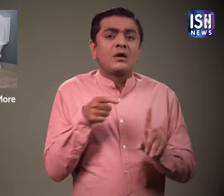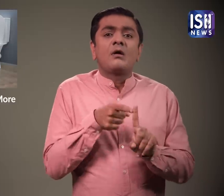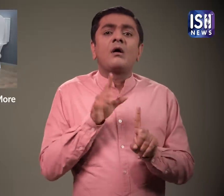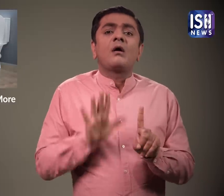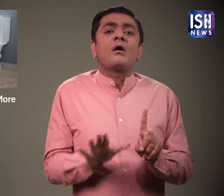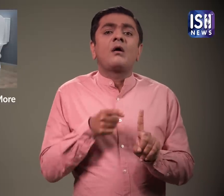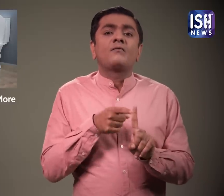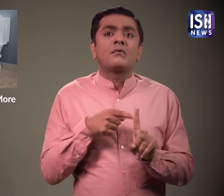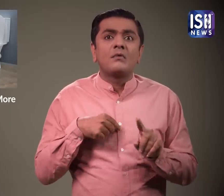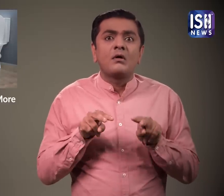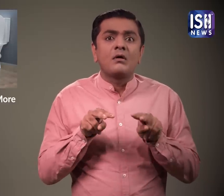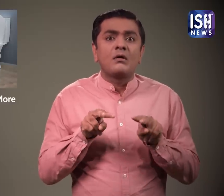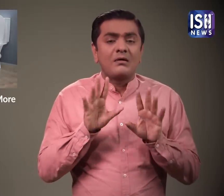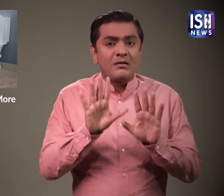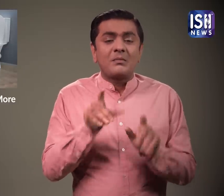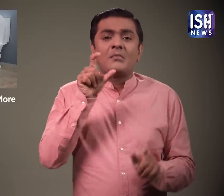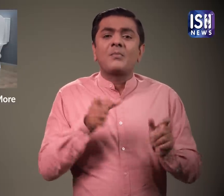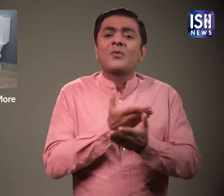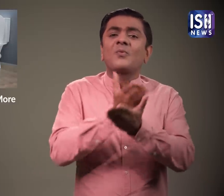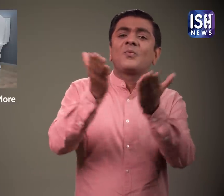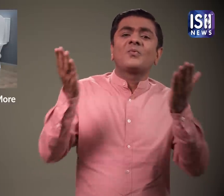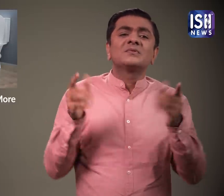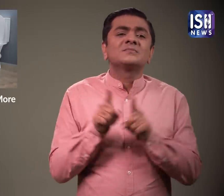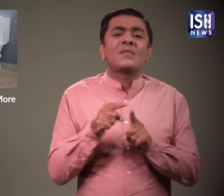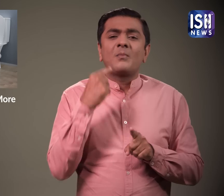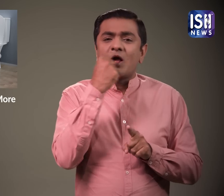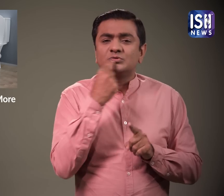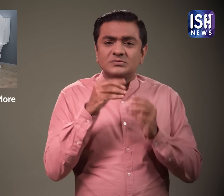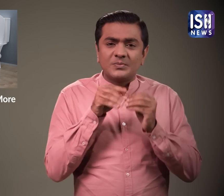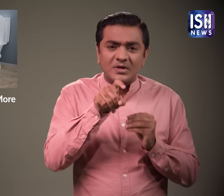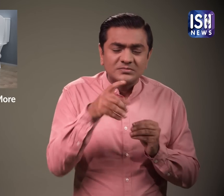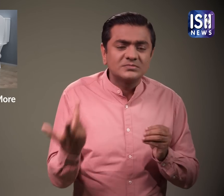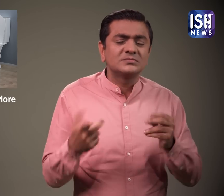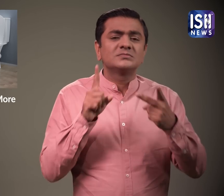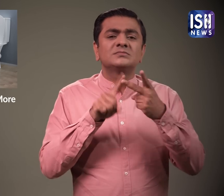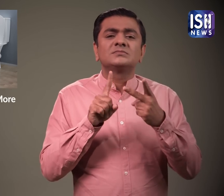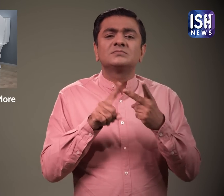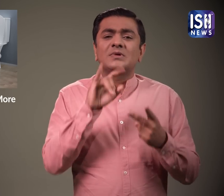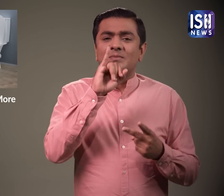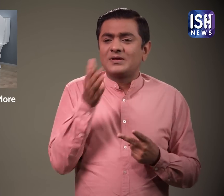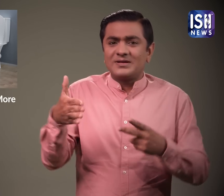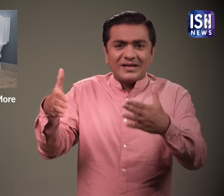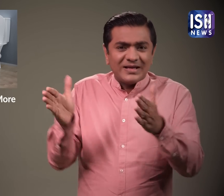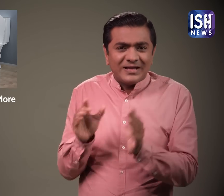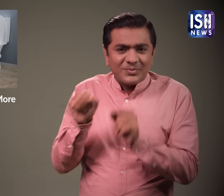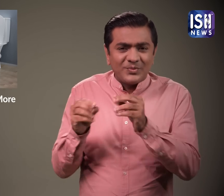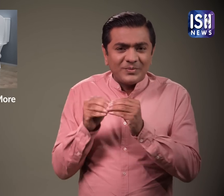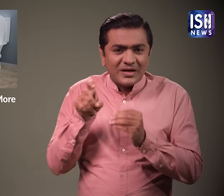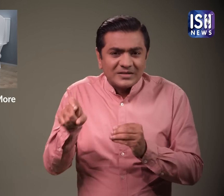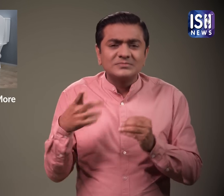ये बैक्टिरिया बहुत खतरनाप होते हैं रियूजबल बोटलों पर बैक्टिरिया हमारे मूँ या कमोड